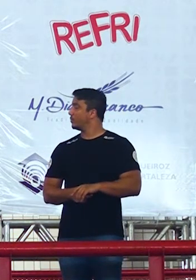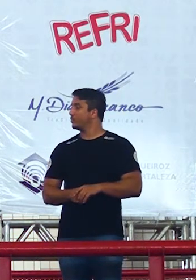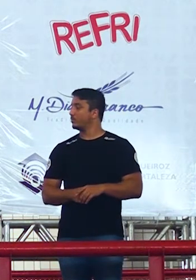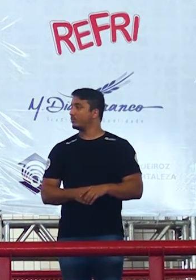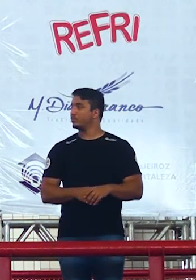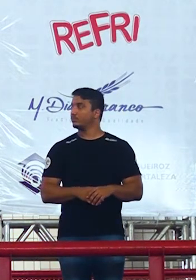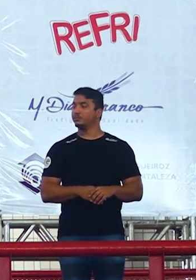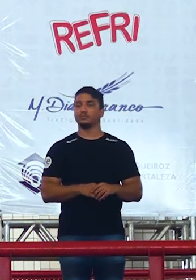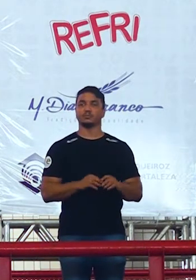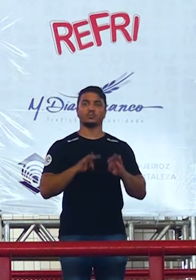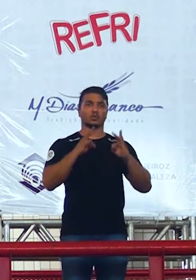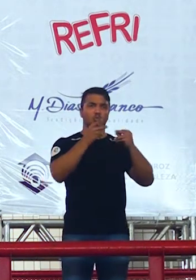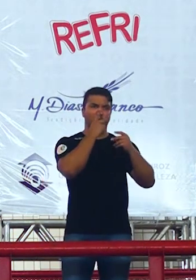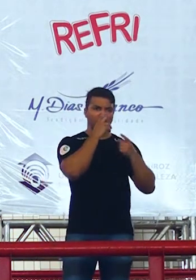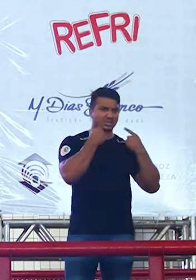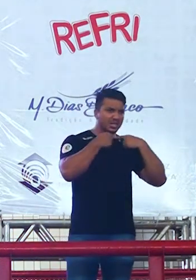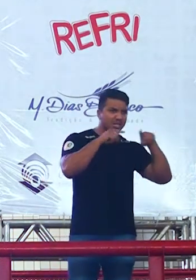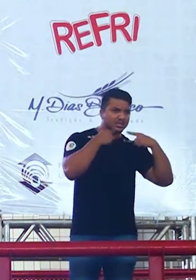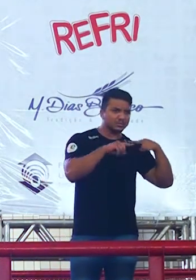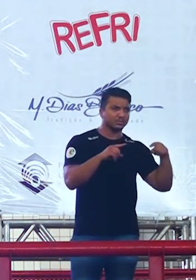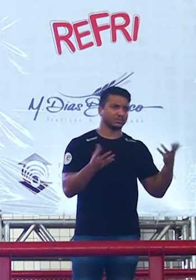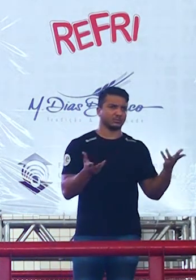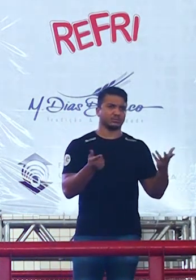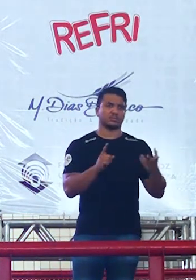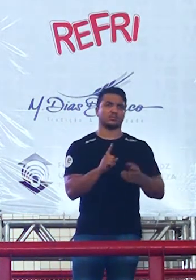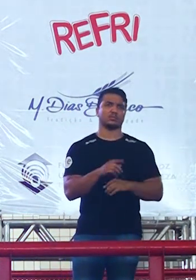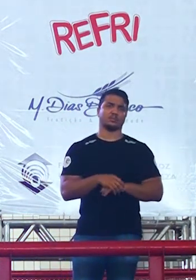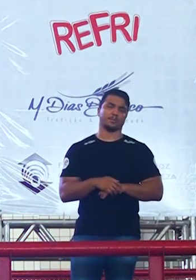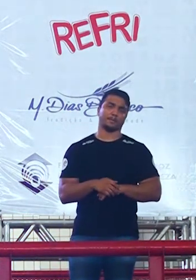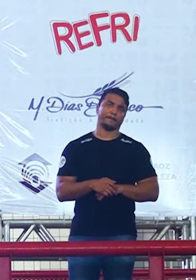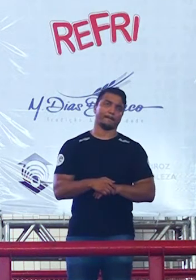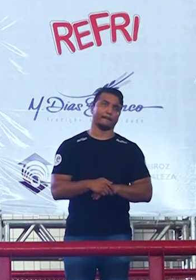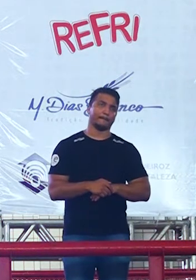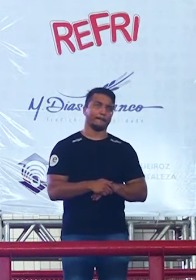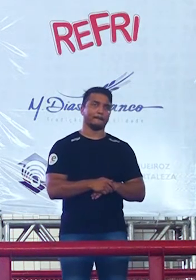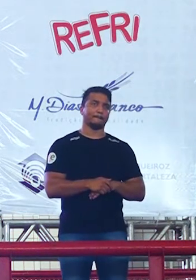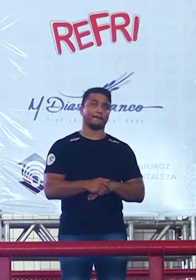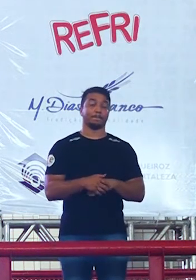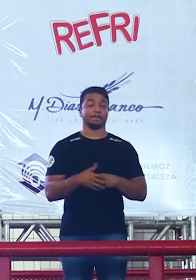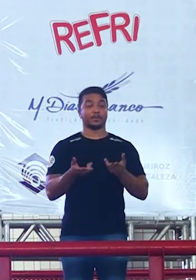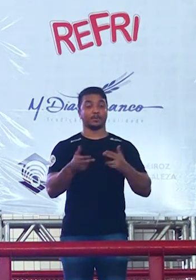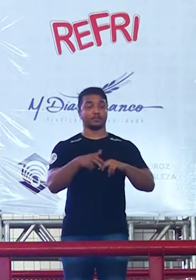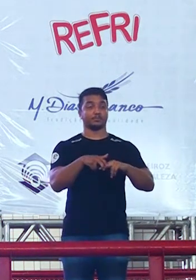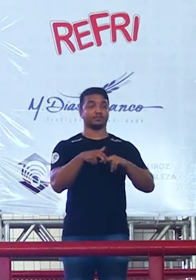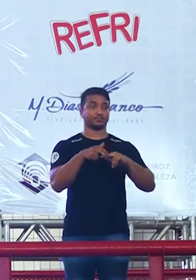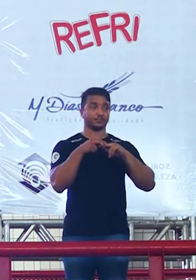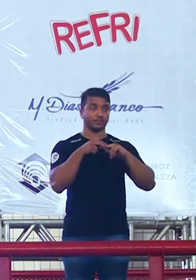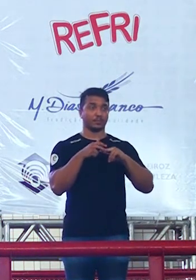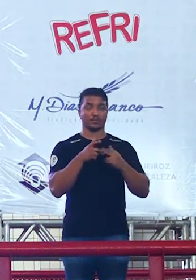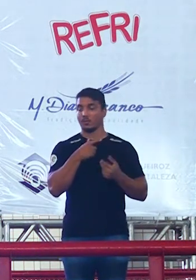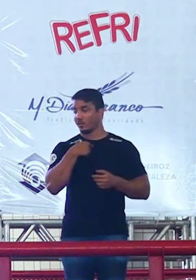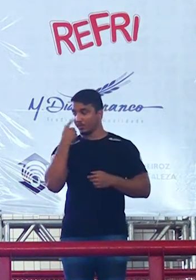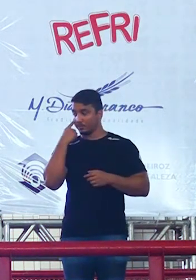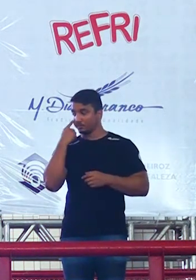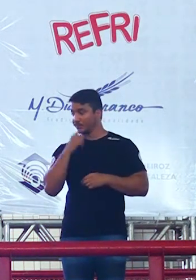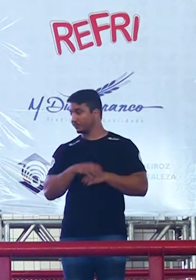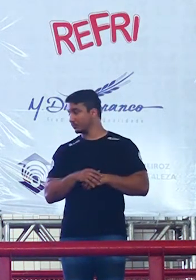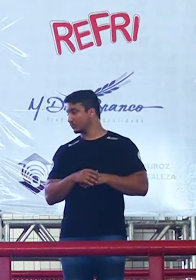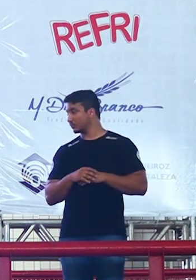nem tudo é crítica em relação ao governo foi uma coisa na cabeça então paramos aqui